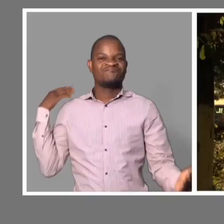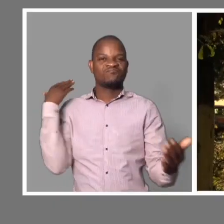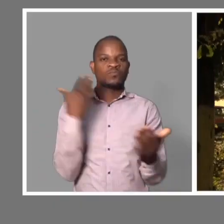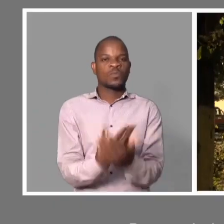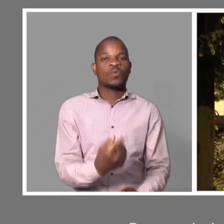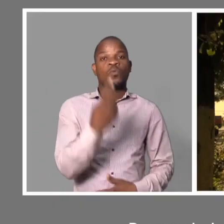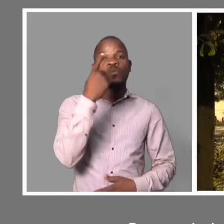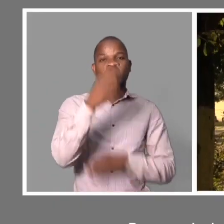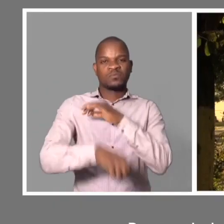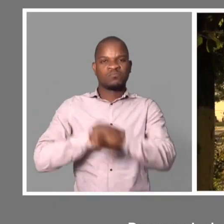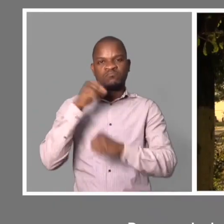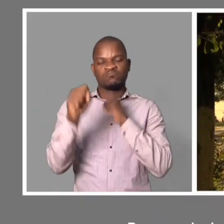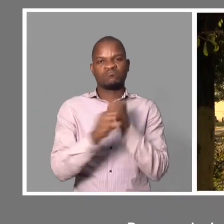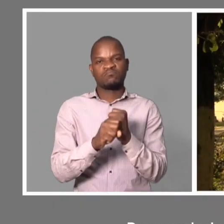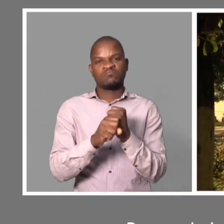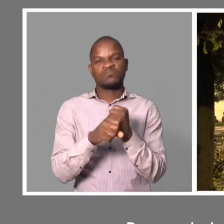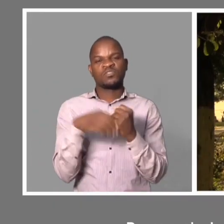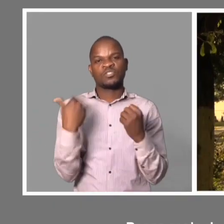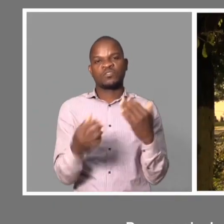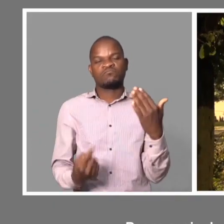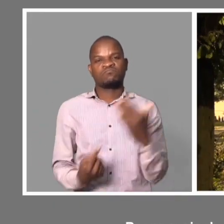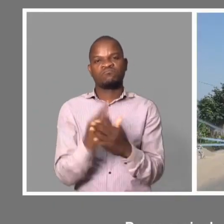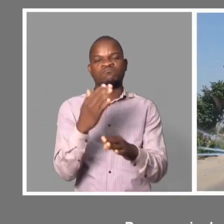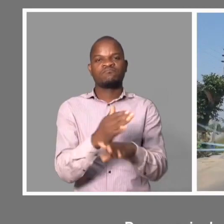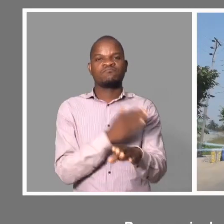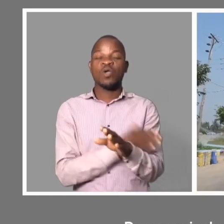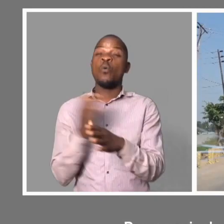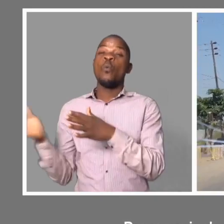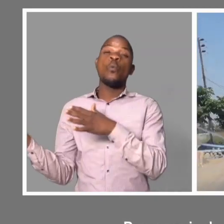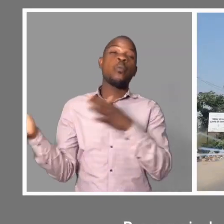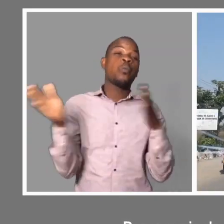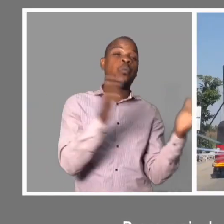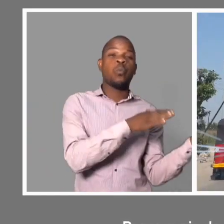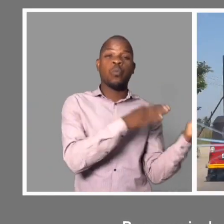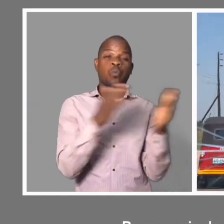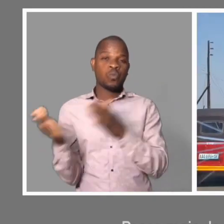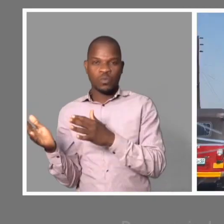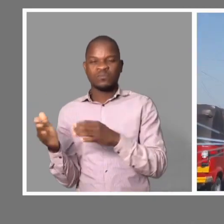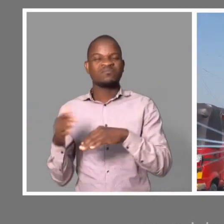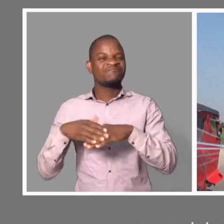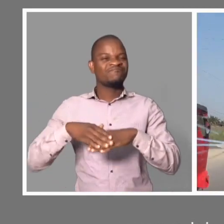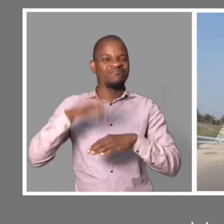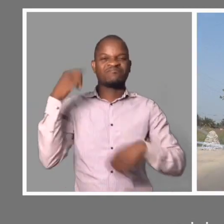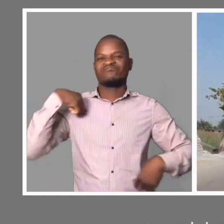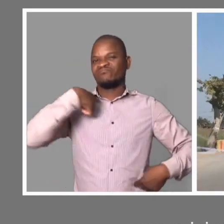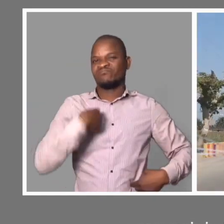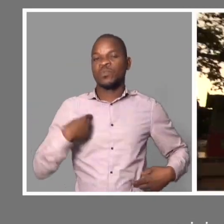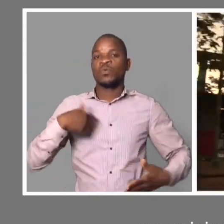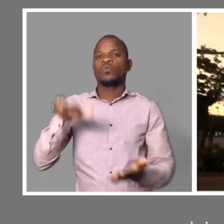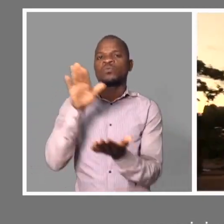Passa mais de um ano depois que o ciclone Idai assolou a região centro do país com mais incidência na cidade